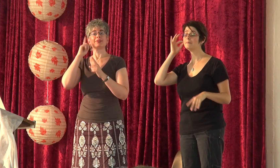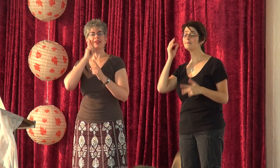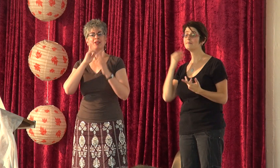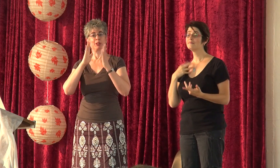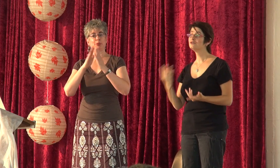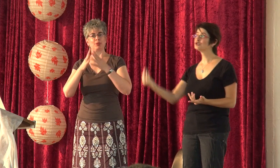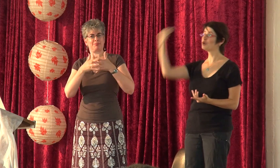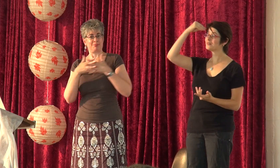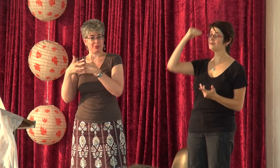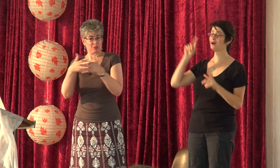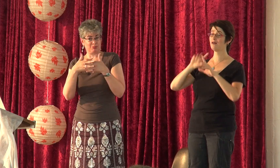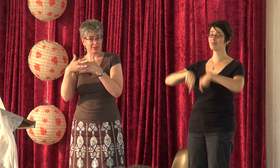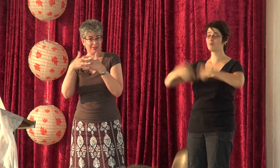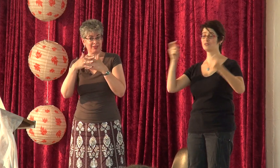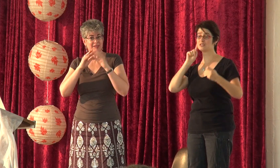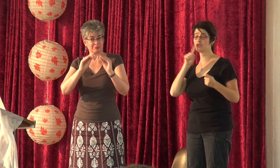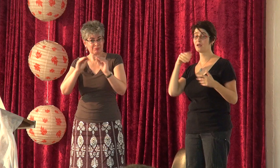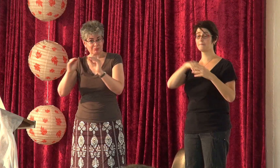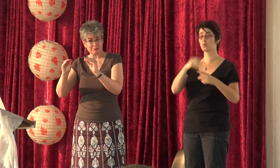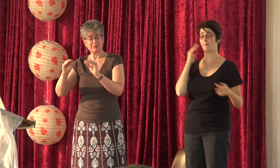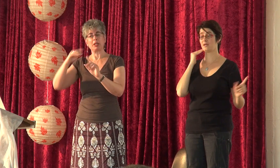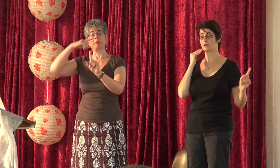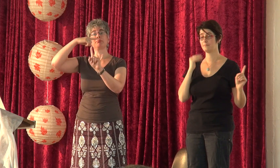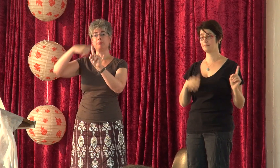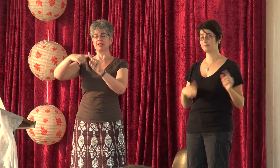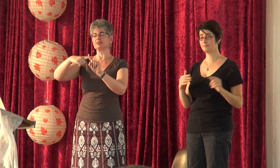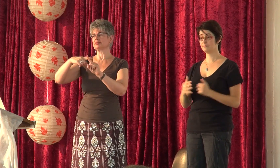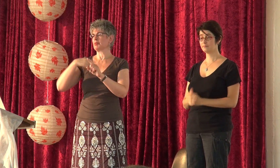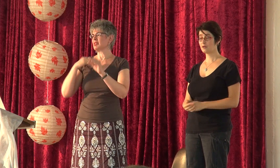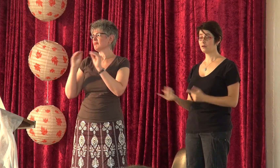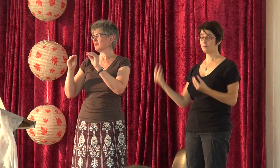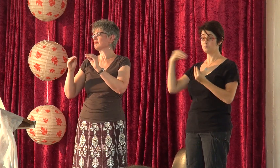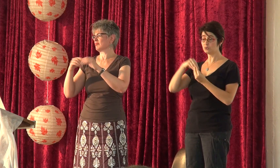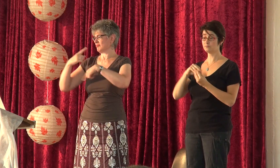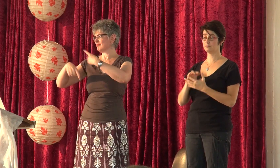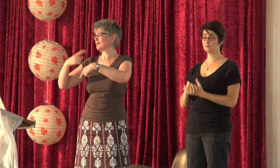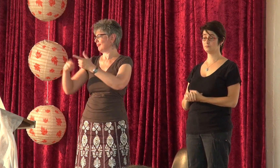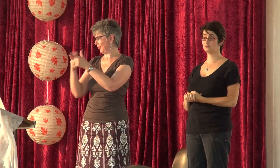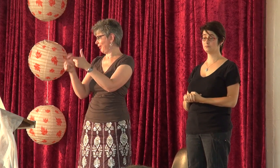יש אנשים שורים שמלמדים ולומדים גם על התרבות של החרשים פרסות הברית